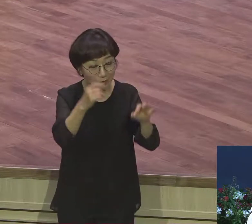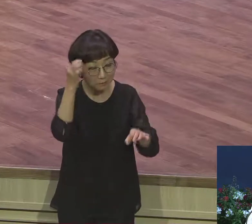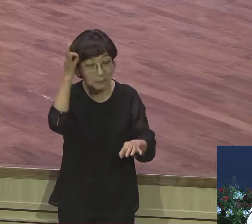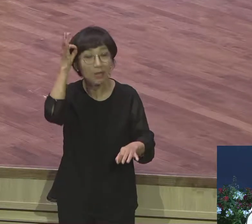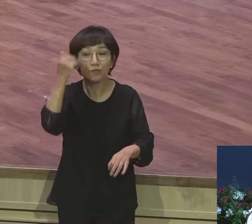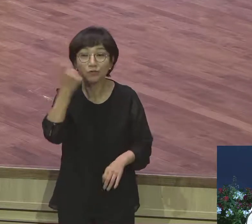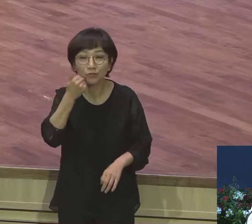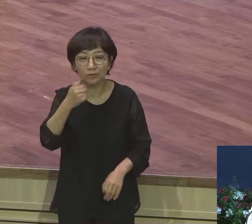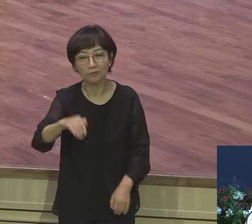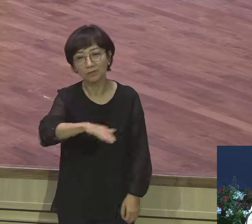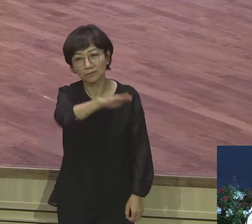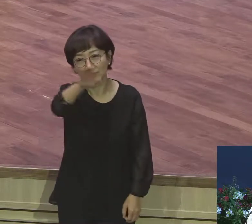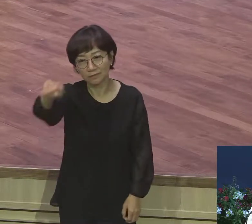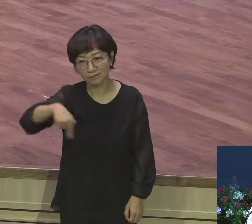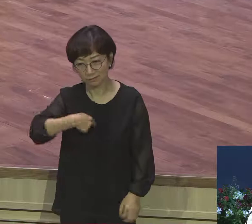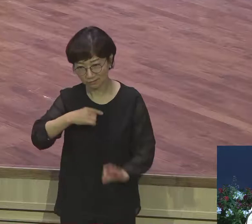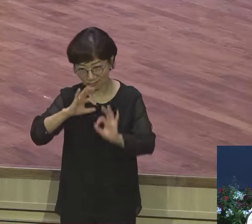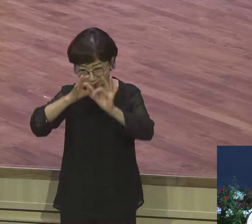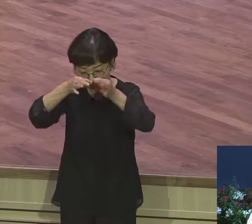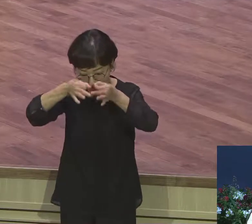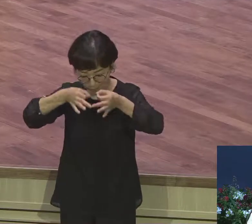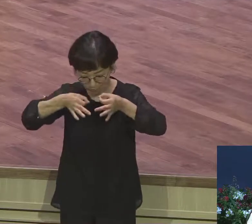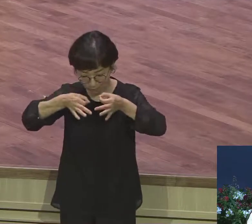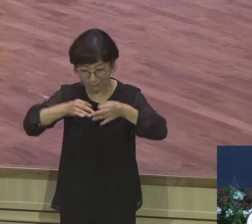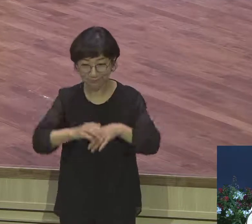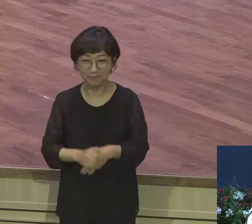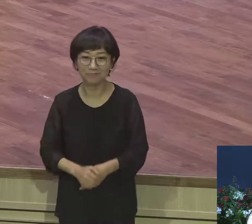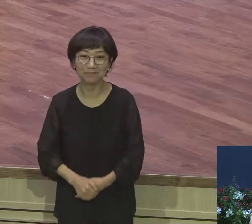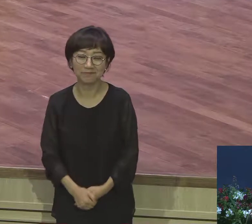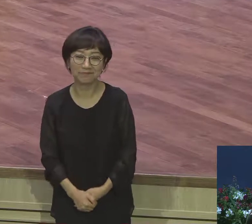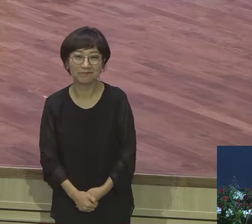정신무시로 우리가 기도하면서 복음 누리라는 말이 무슨 말이냐